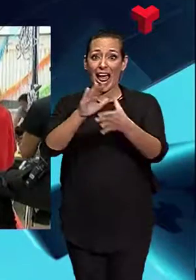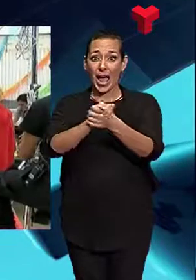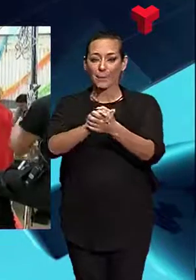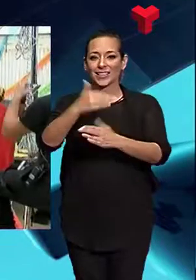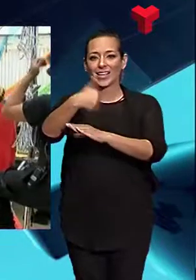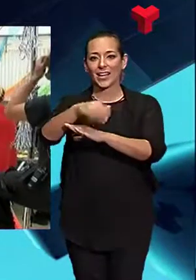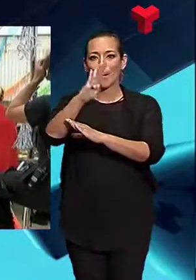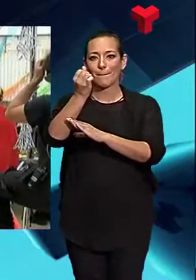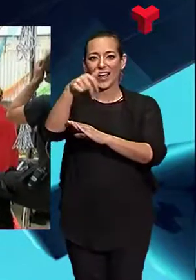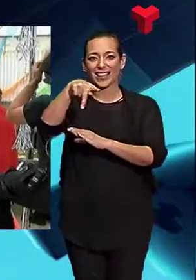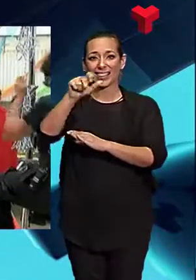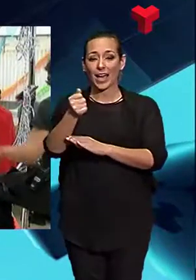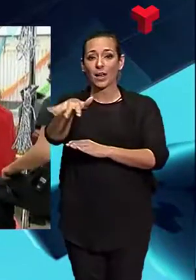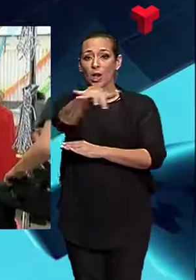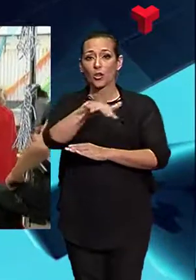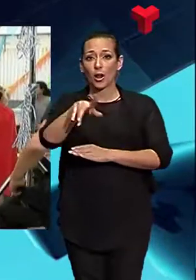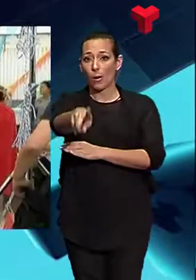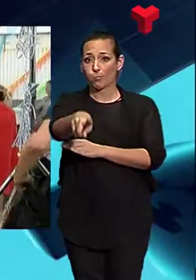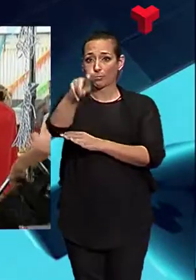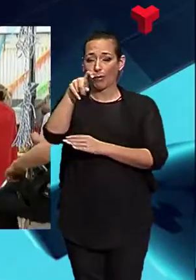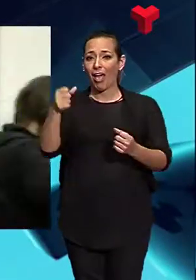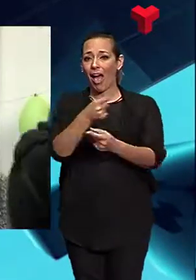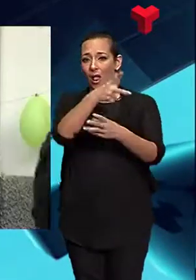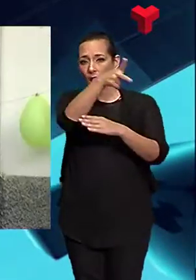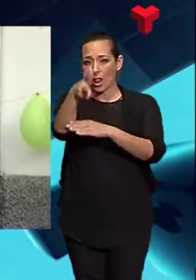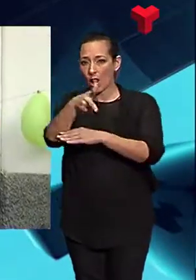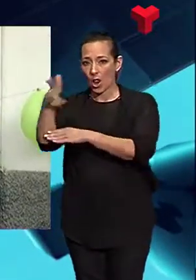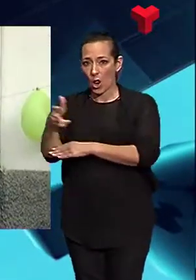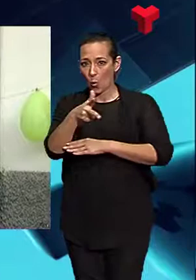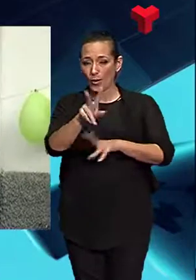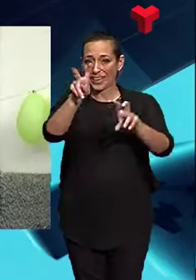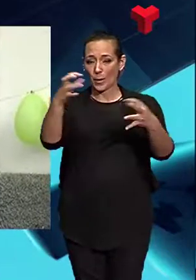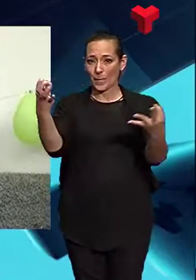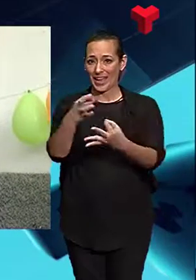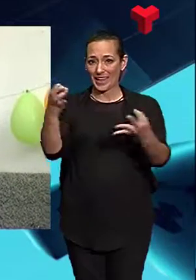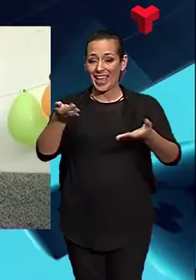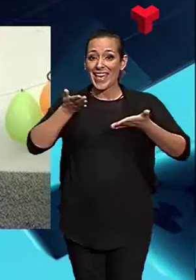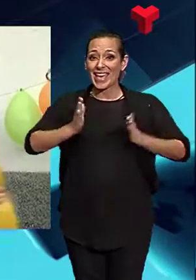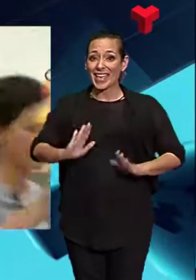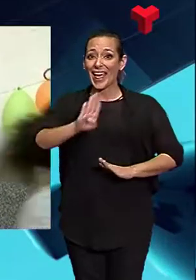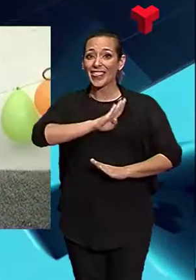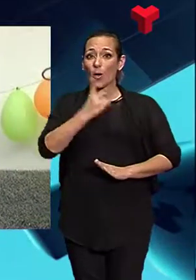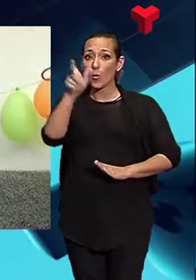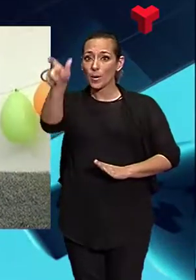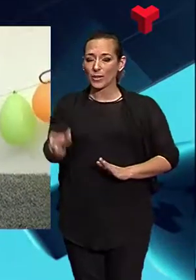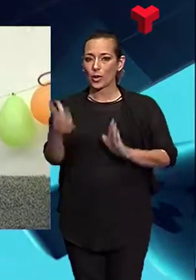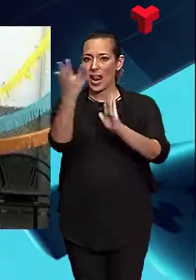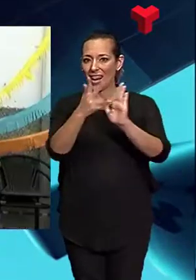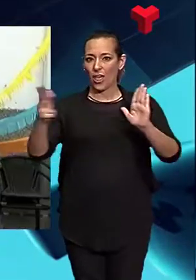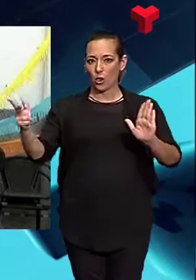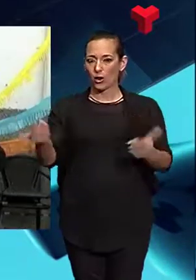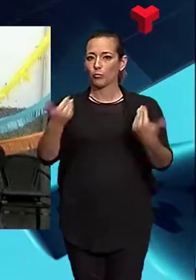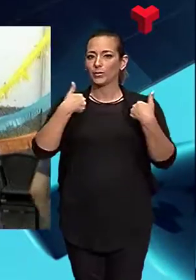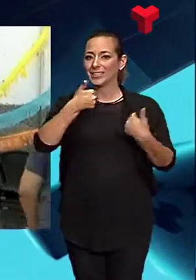ha estat l'escenari escollit per rodar algunes escenes de La hija d'un ladrón, l'òpera prima de Belén Funes. La